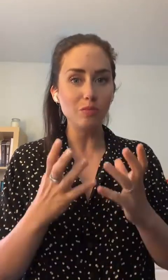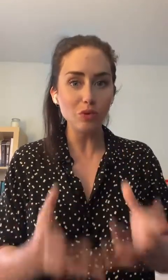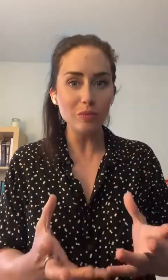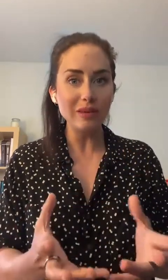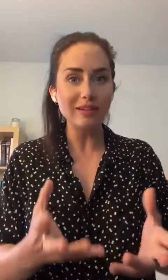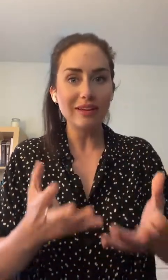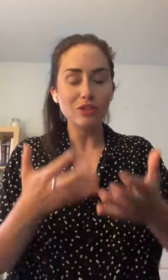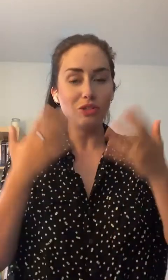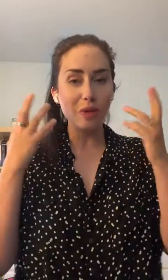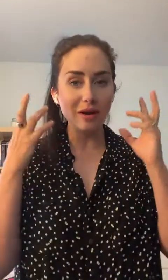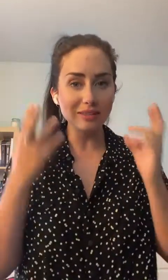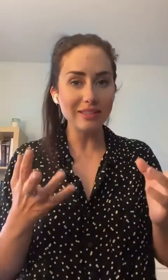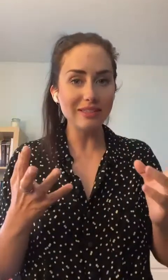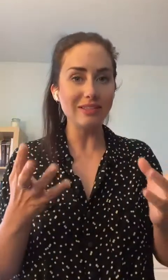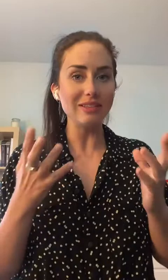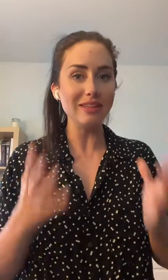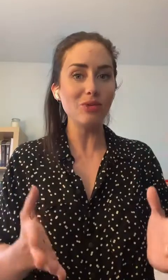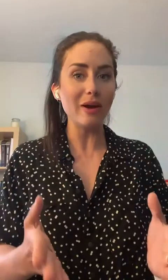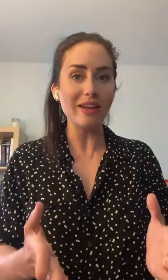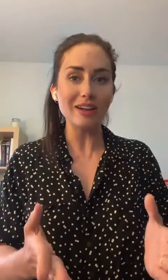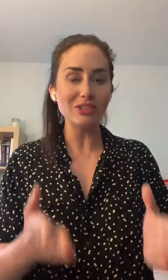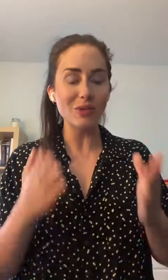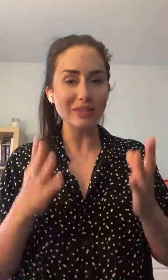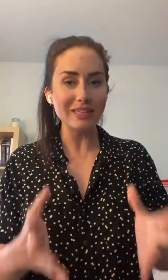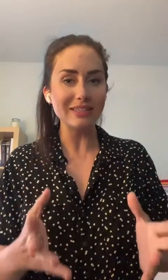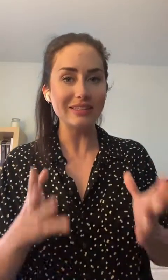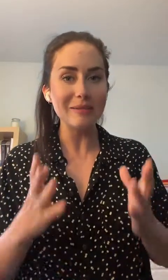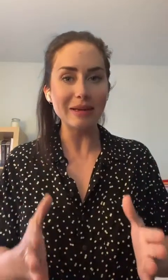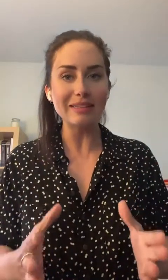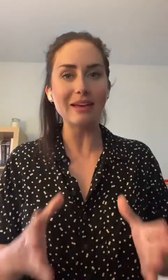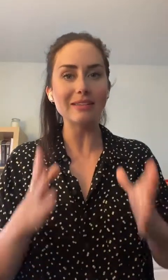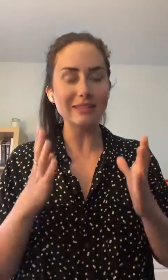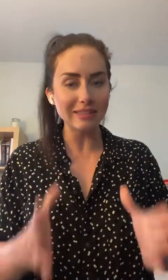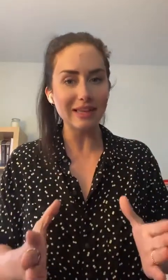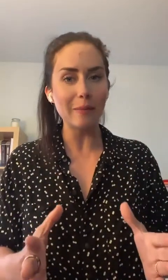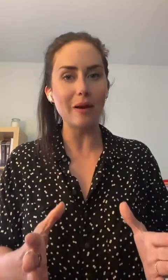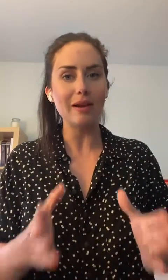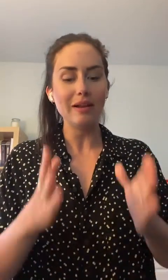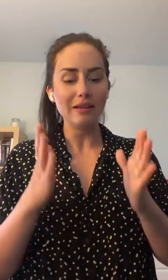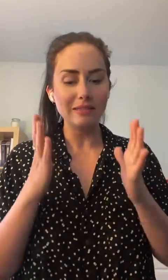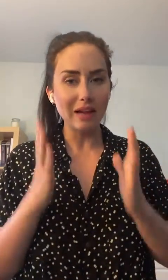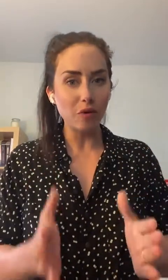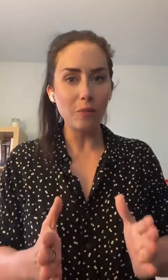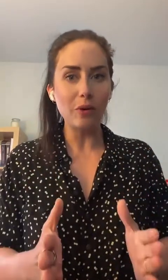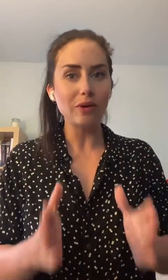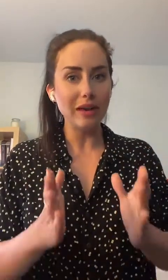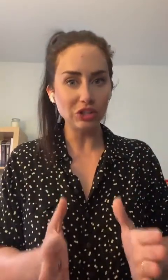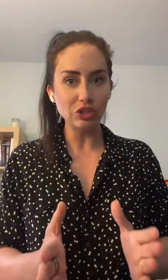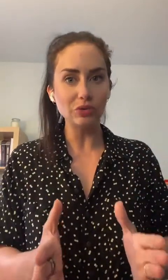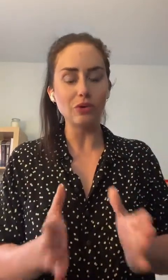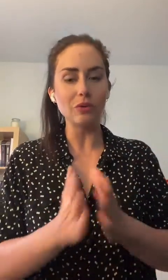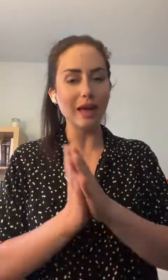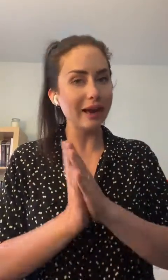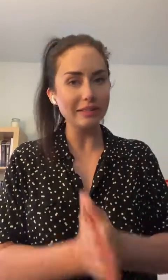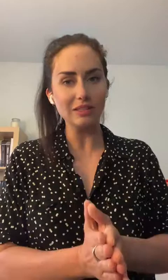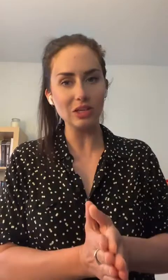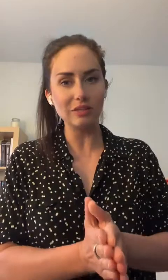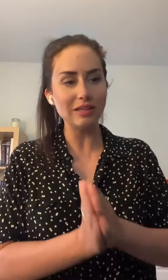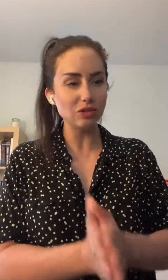humide en guise de nettoyage ou en guise de démaquillant. Sincèrement, ça ne vaut pas de la chenoute. Donc, arrêtez ça dès